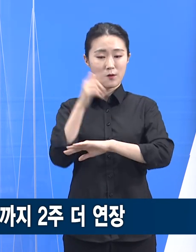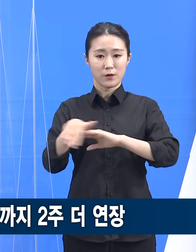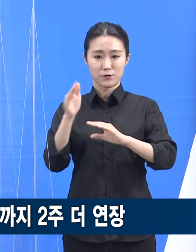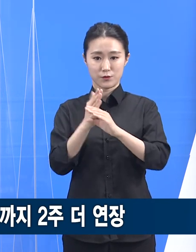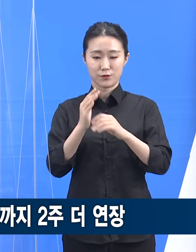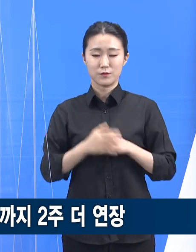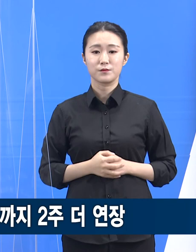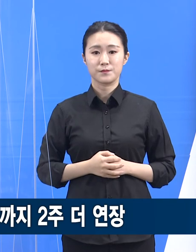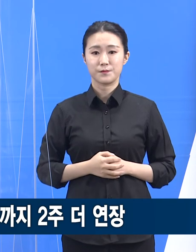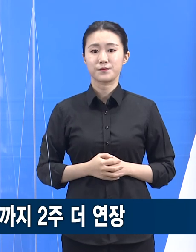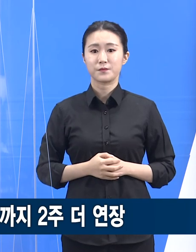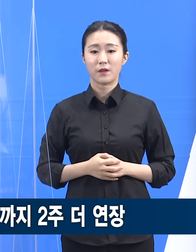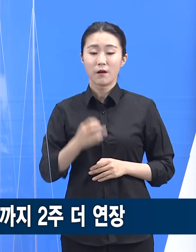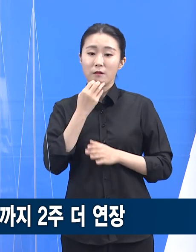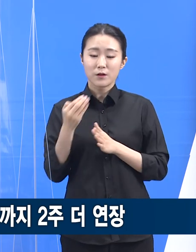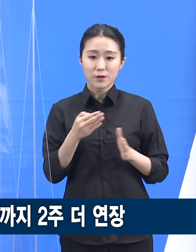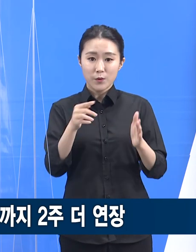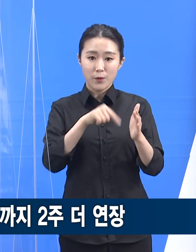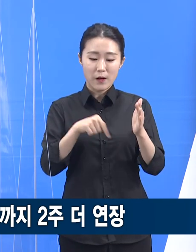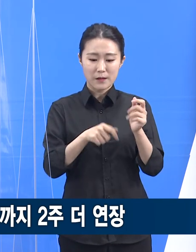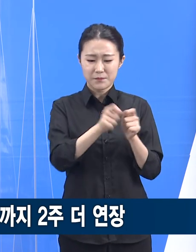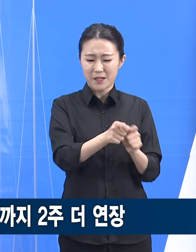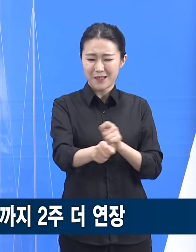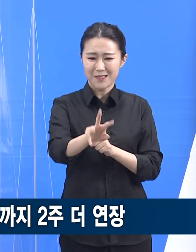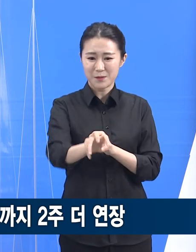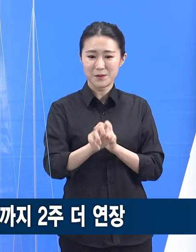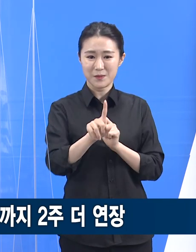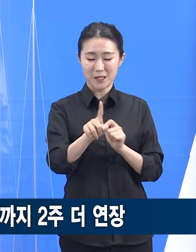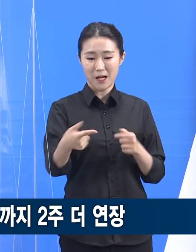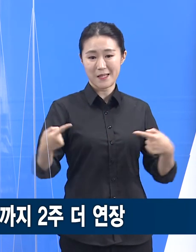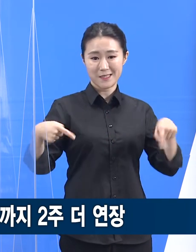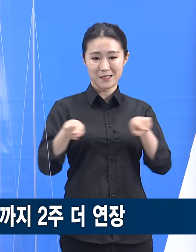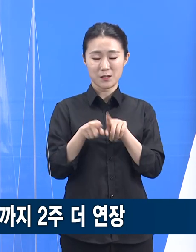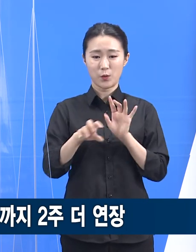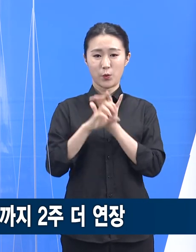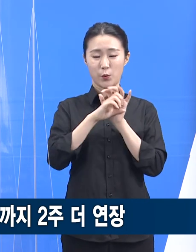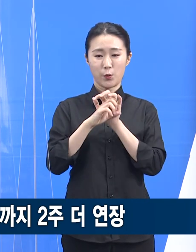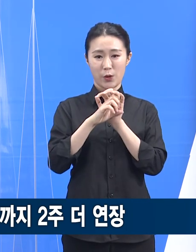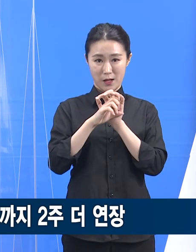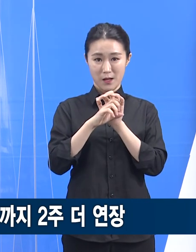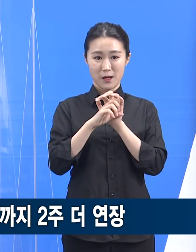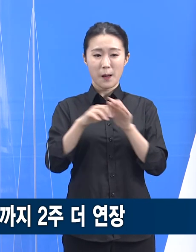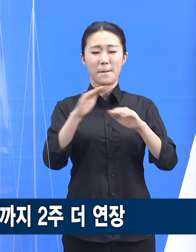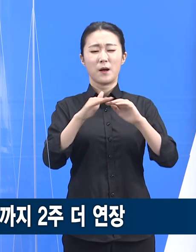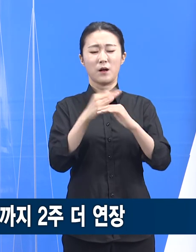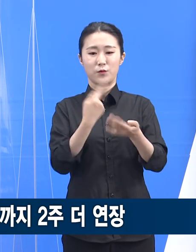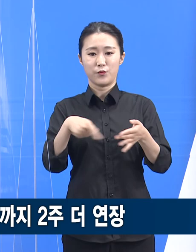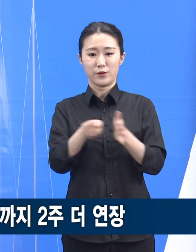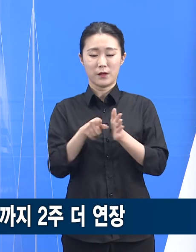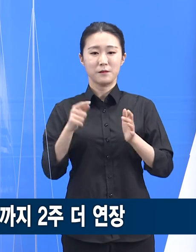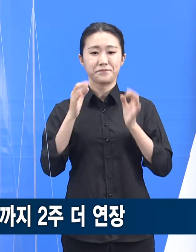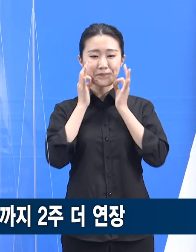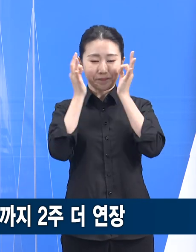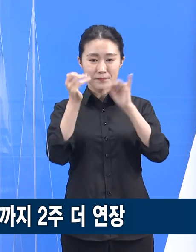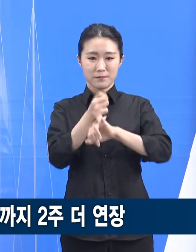노력하겠습니다. 경기도는 30일기 시군과 함께 코로나19 극복을 위해 총력을 다해 나가겠습니다. 감사합니다.